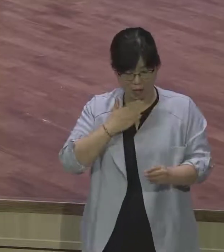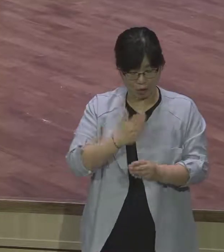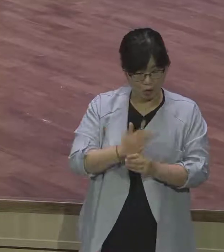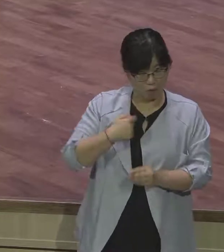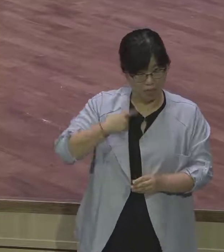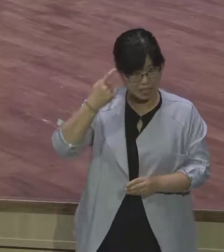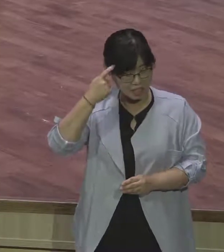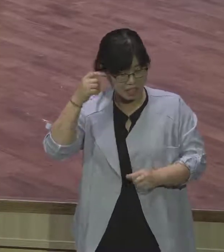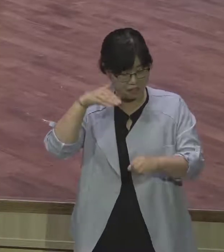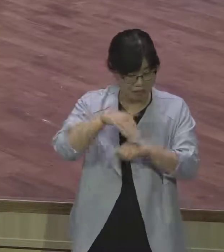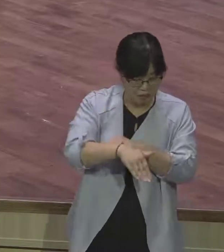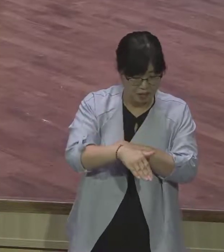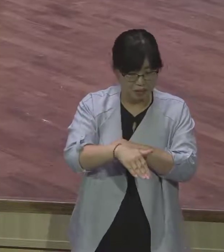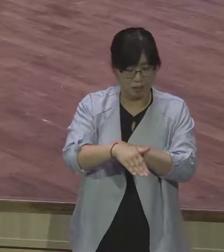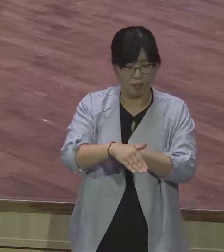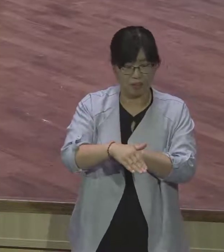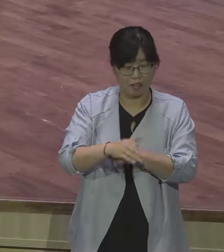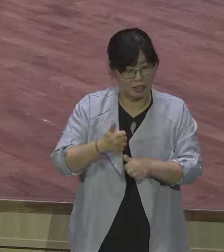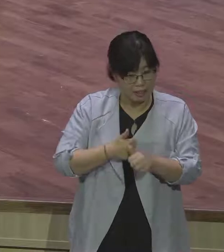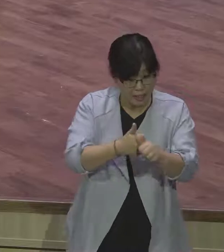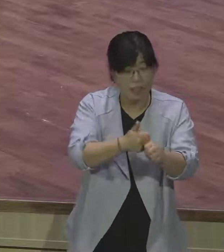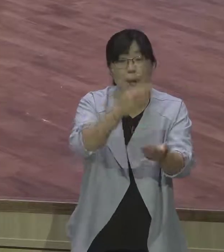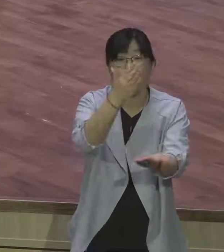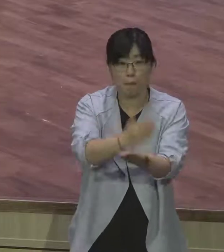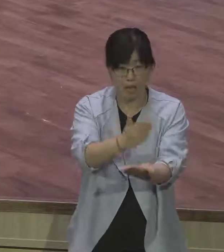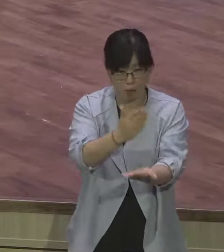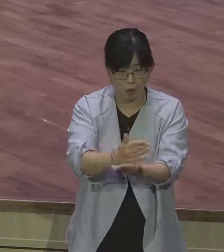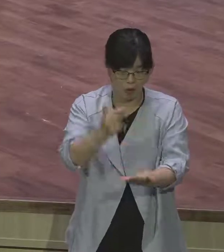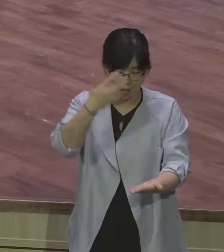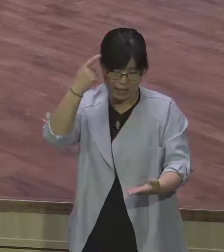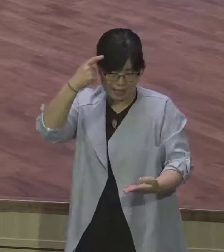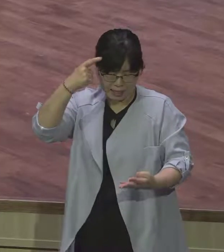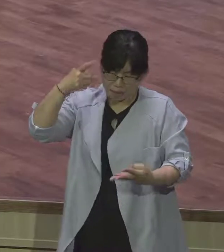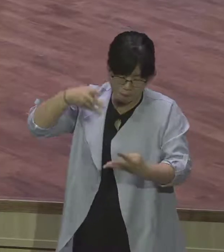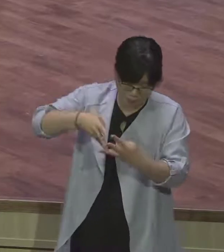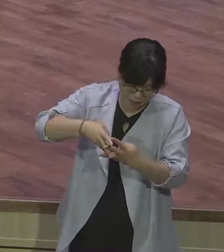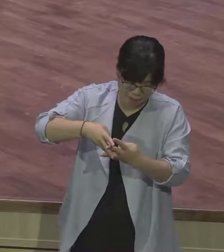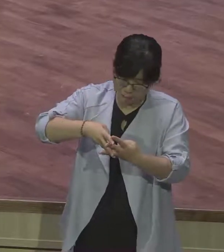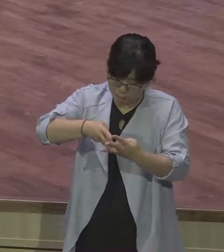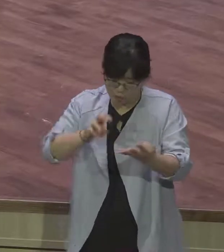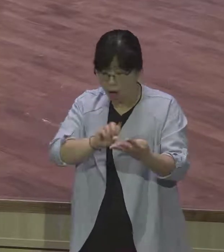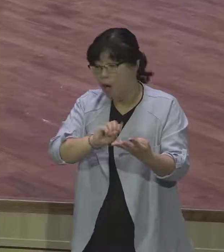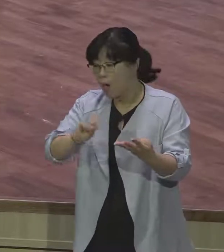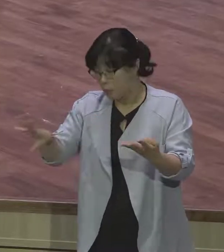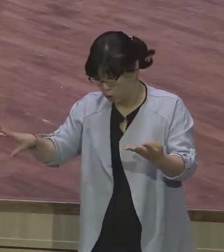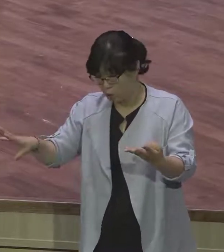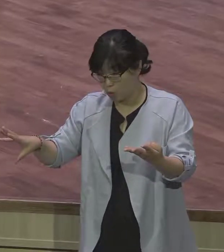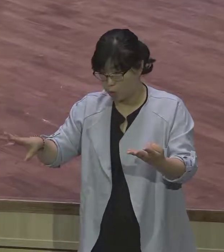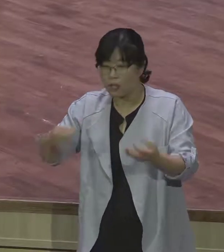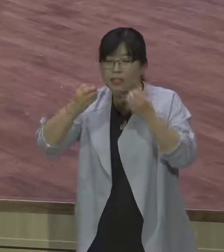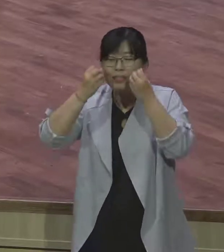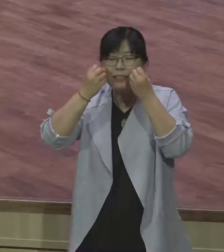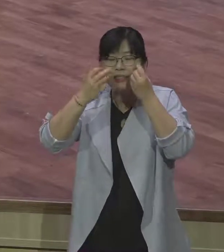예탈을 과감하게 까부수라. 아멘 깨버리시기 바랍니다.